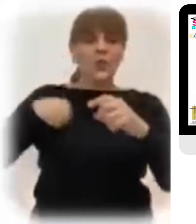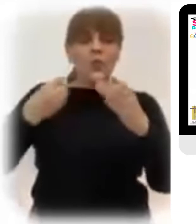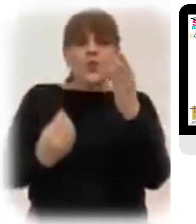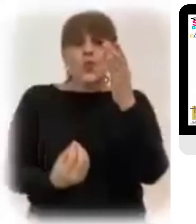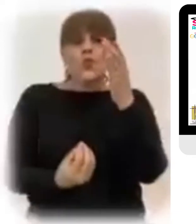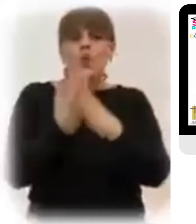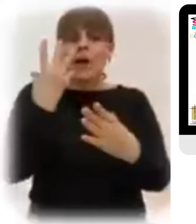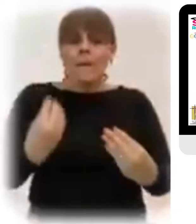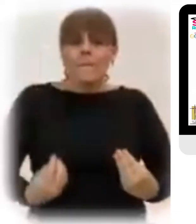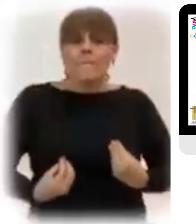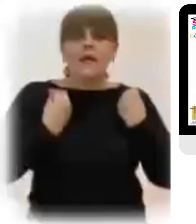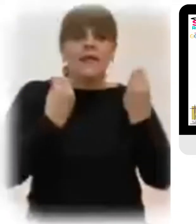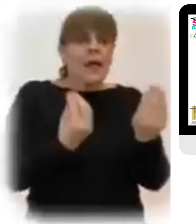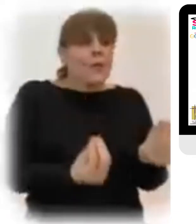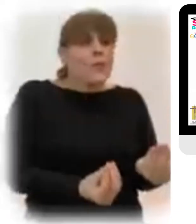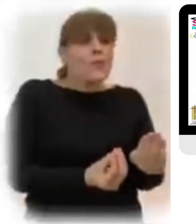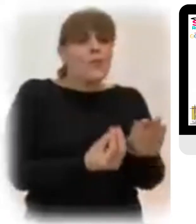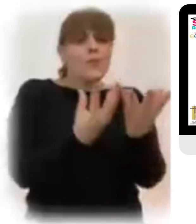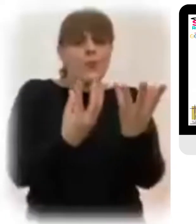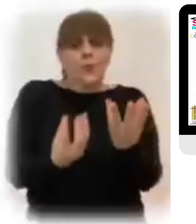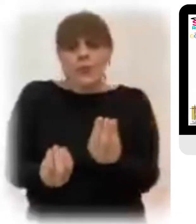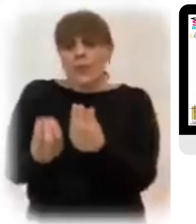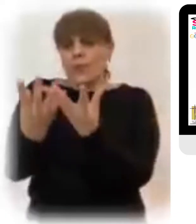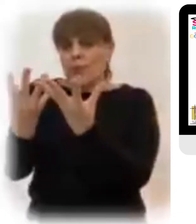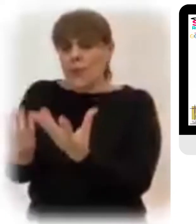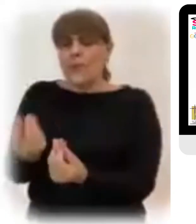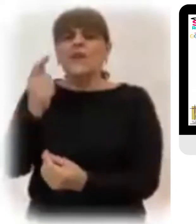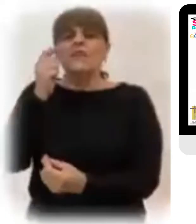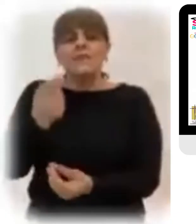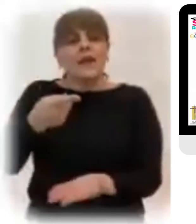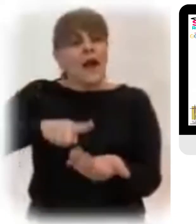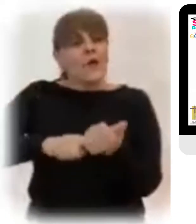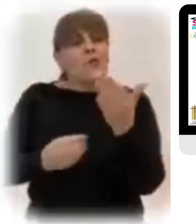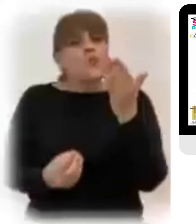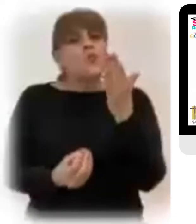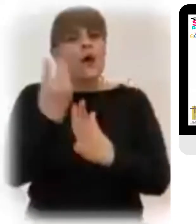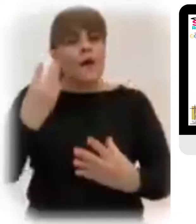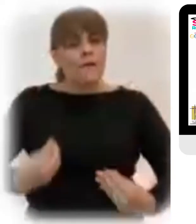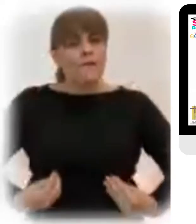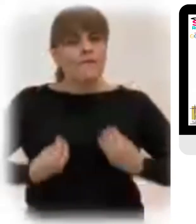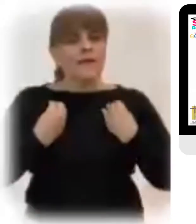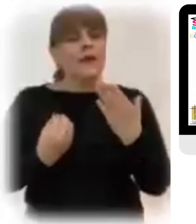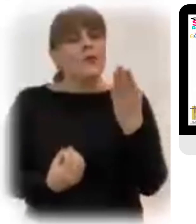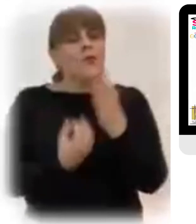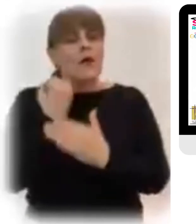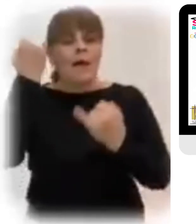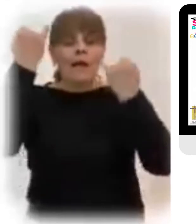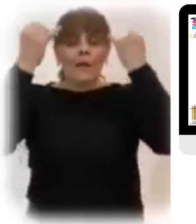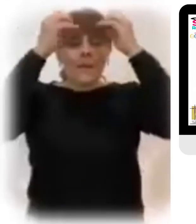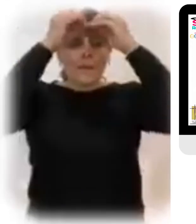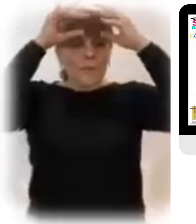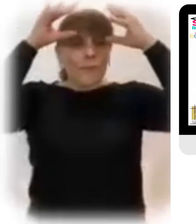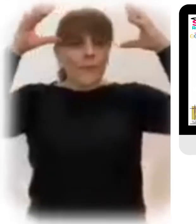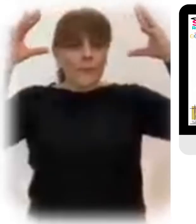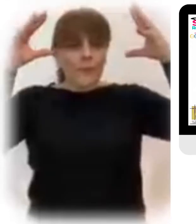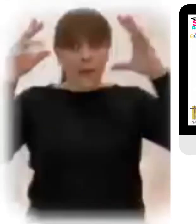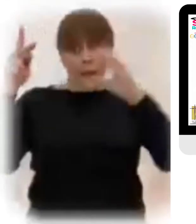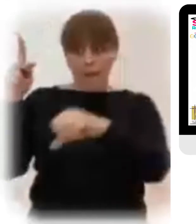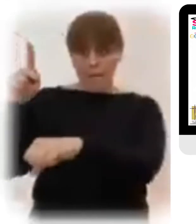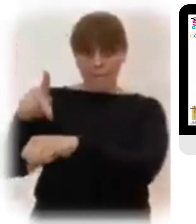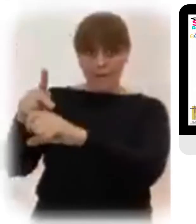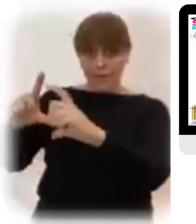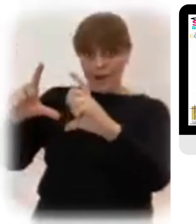una nueva primavera Que hace resplander ser la naturaleza y la humanidad Con nuevas ilusiones